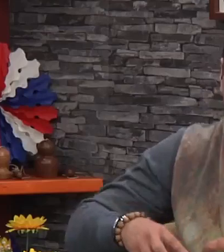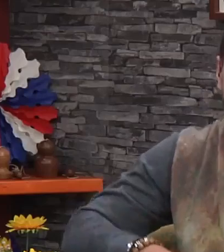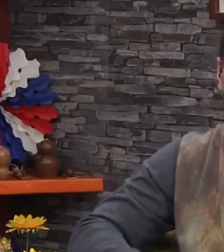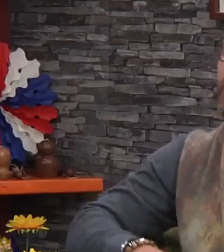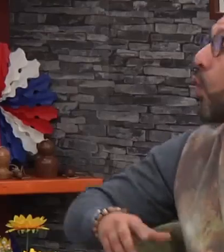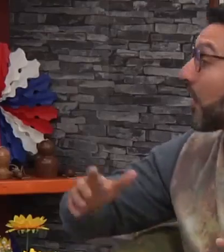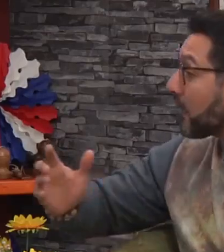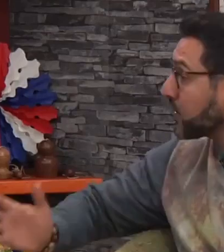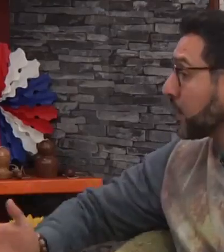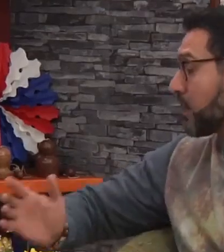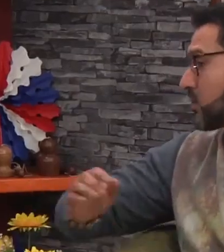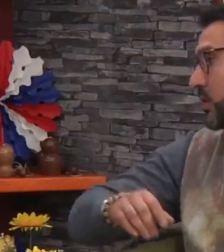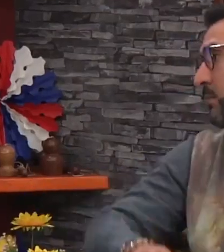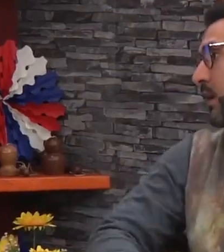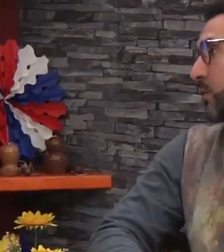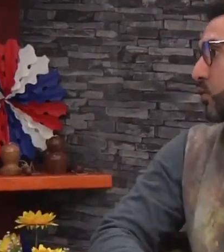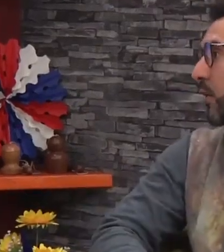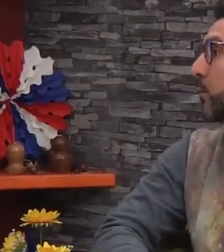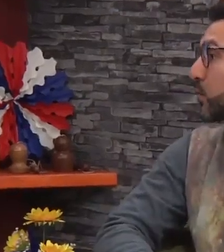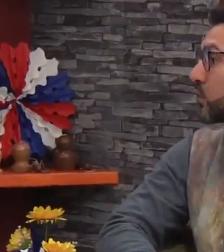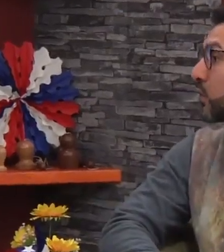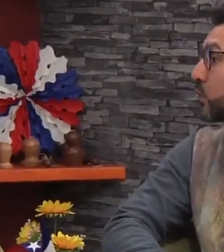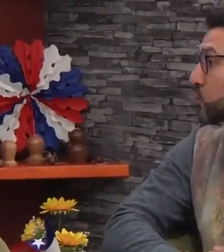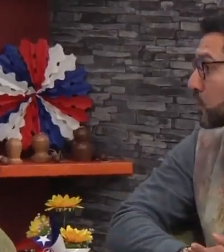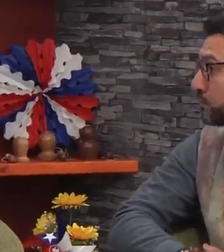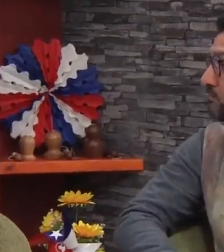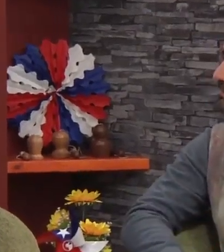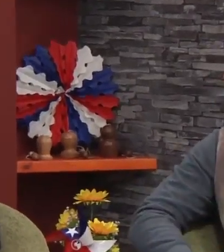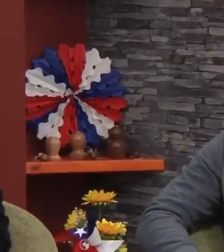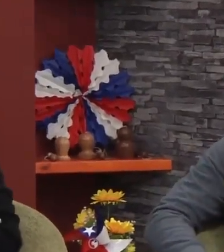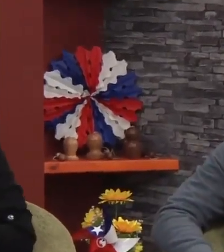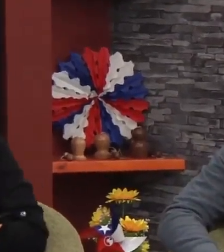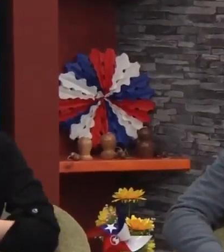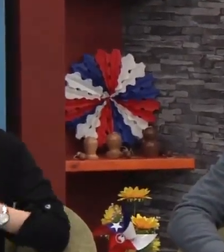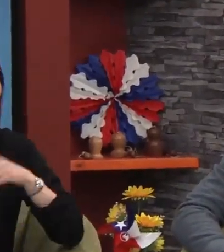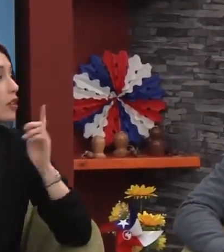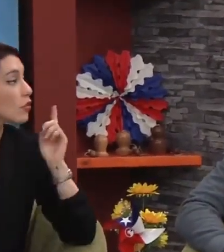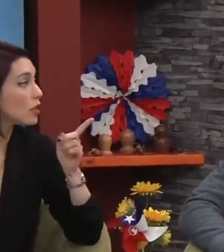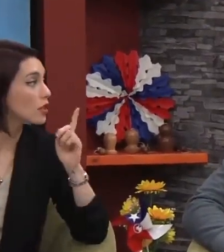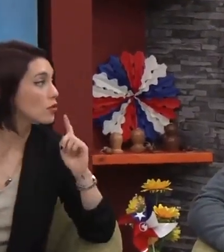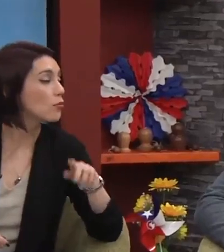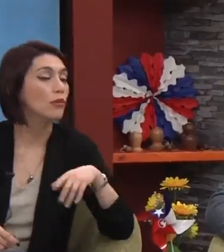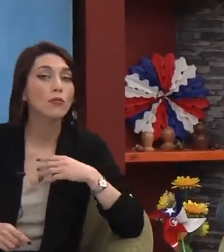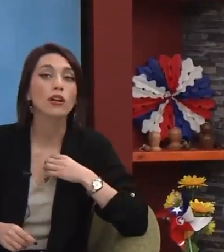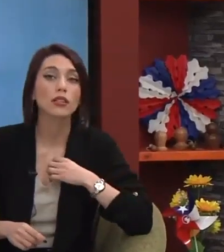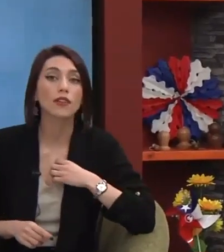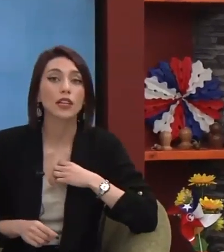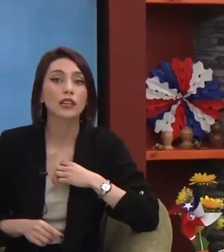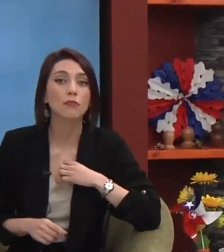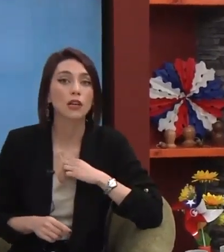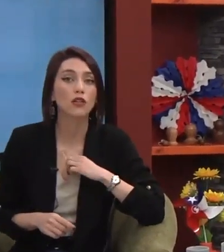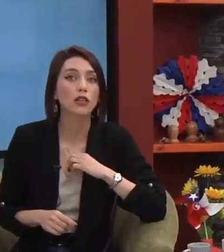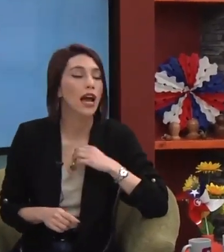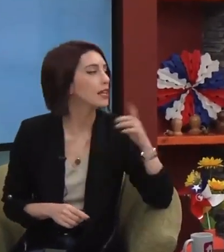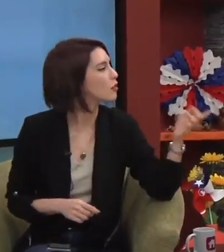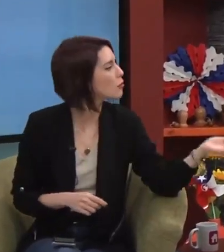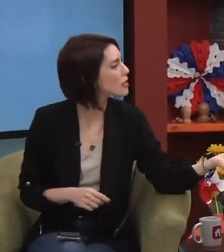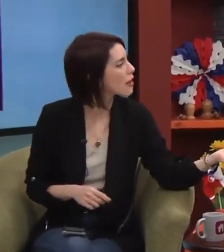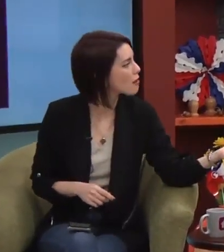¿O adaptes espacios también, Camichuglia, a propósito de inclusión? Sí, a propósito de eso, tienes toda la razón, podemos hacer bastantes mejoras. Ayer conversábamos,